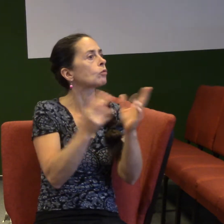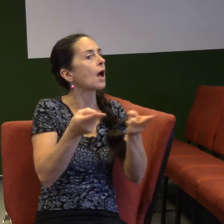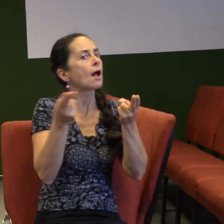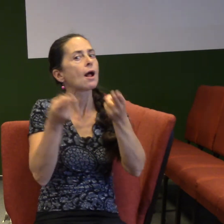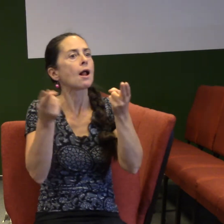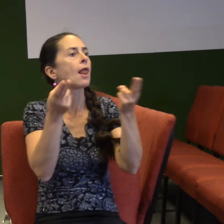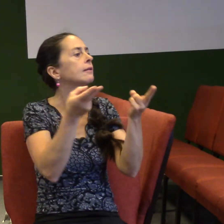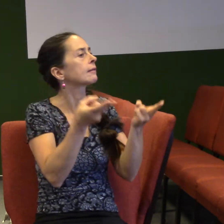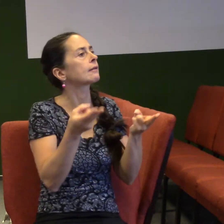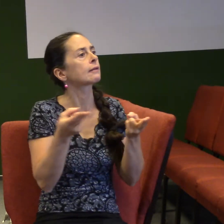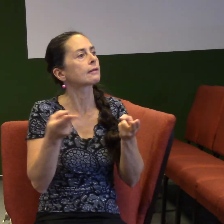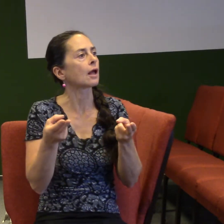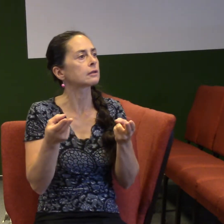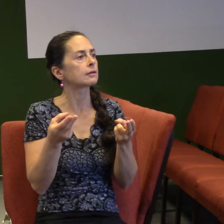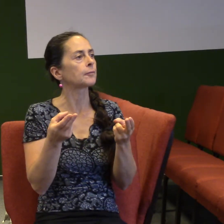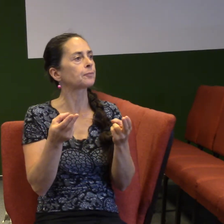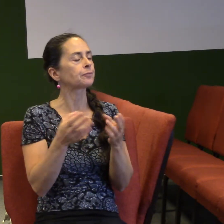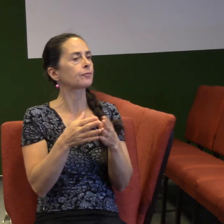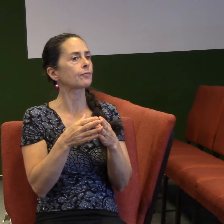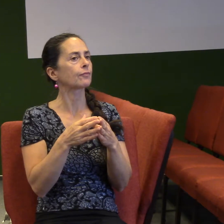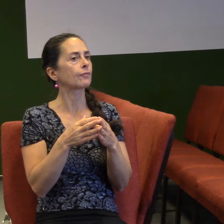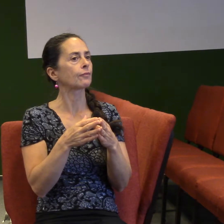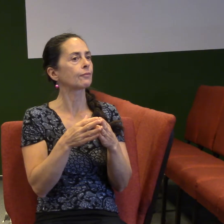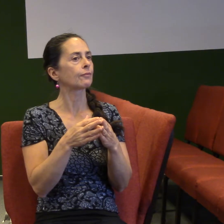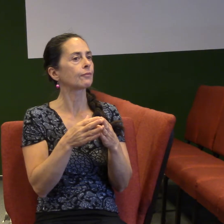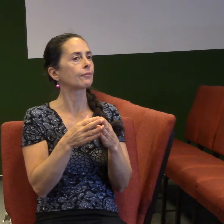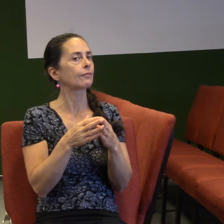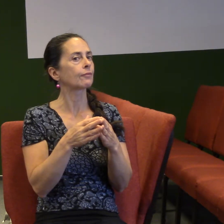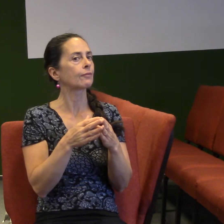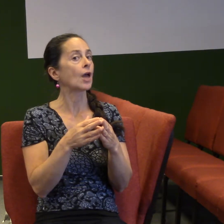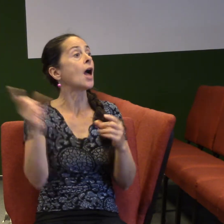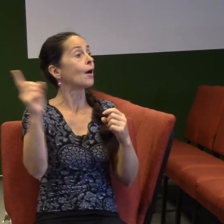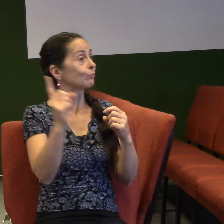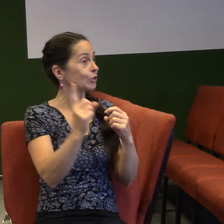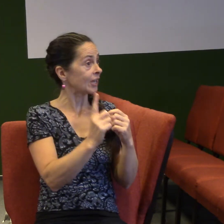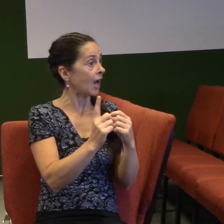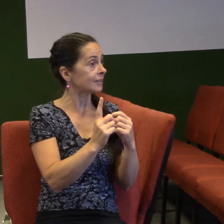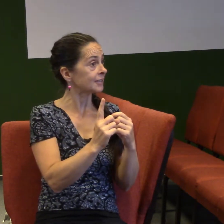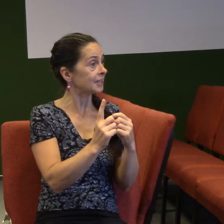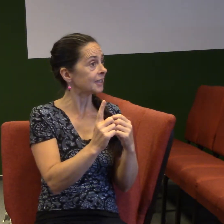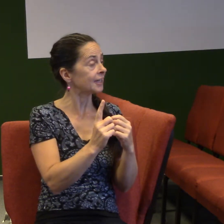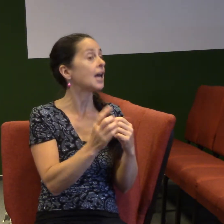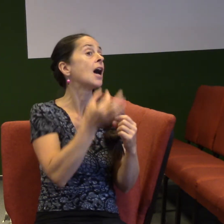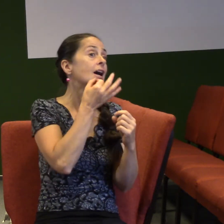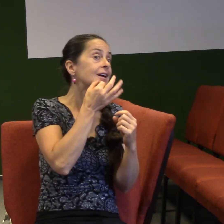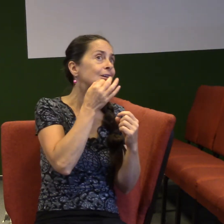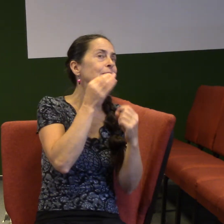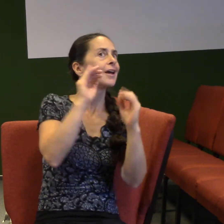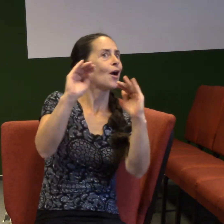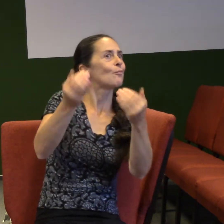tak to vypadá, že přichází tam, kde je vítany. Přichází tam, kde je zvany. Přichází tam, kde je po něm hlad